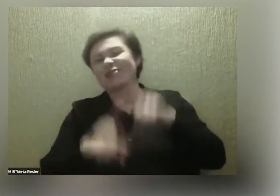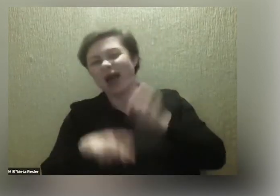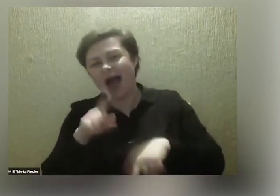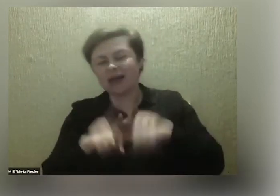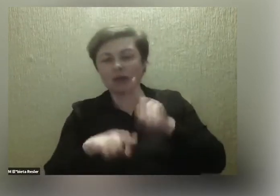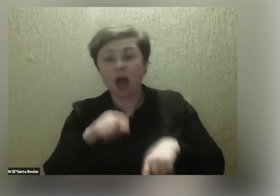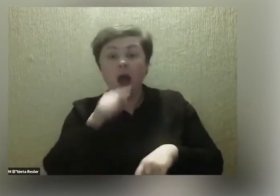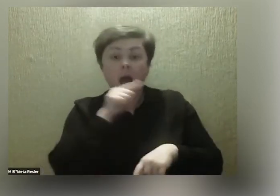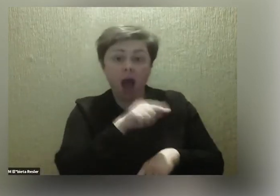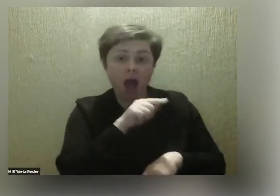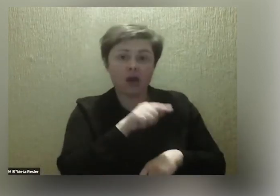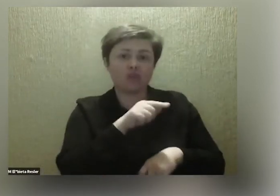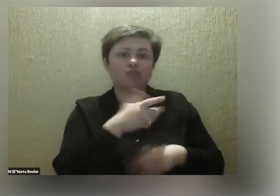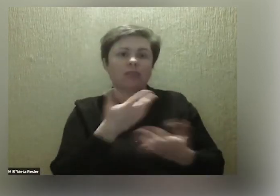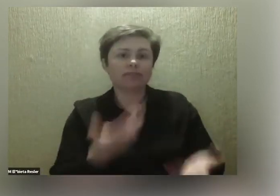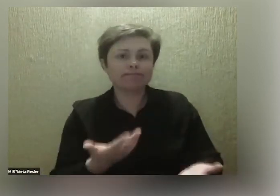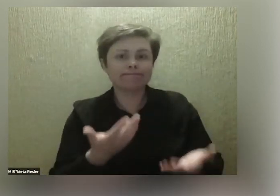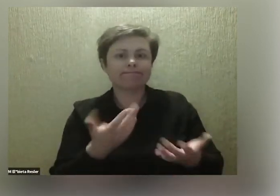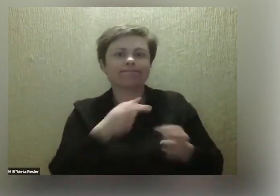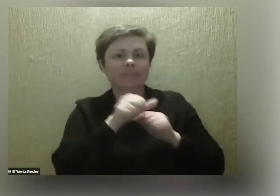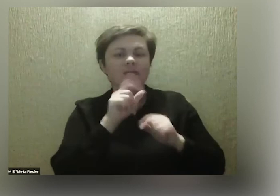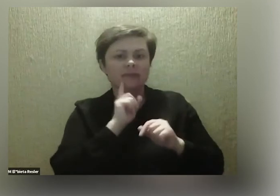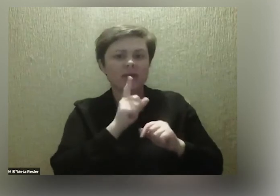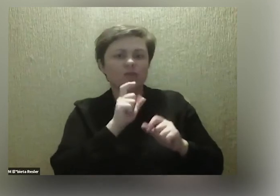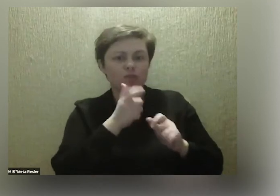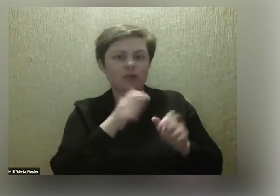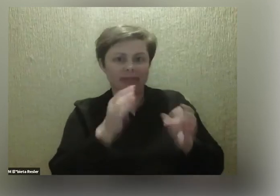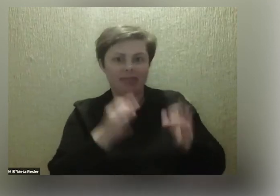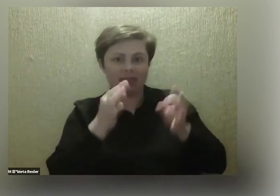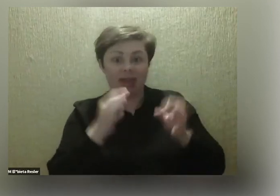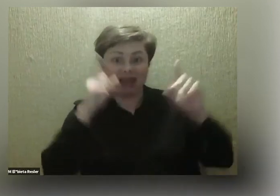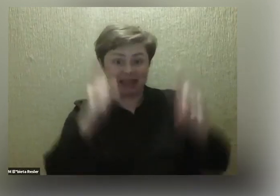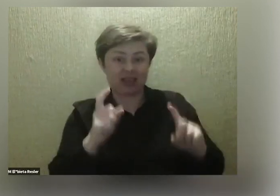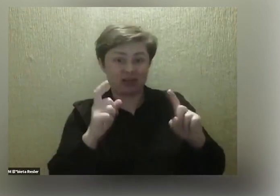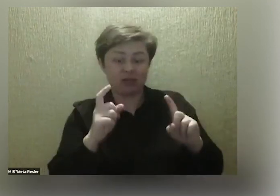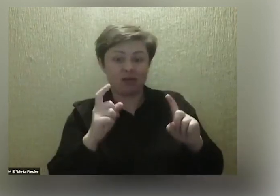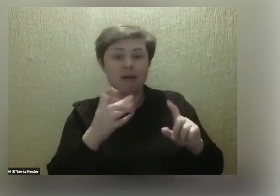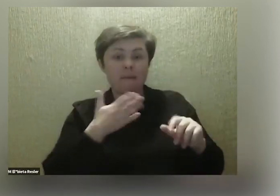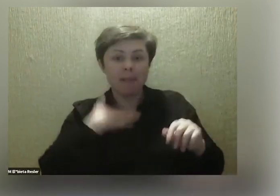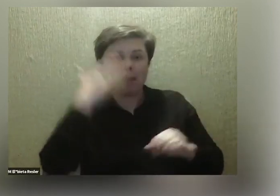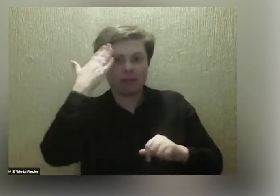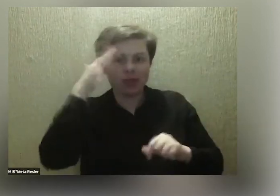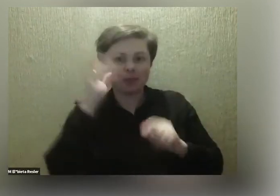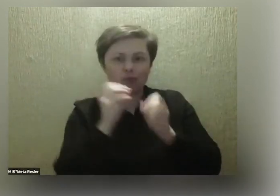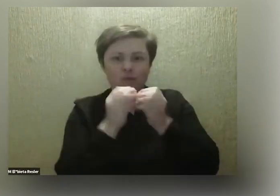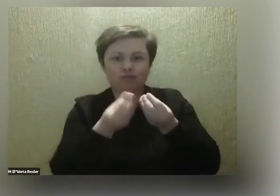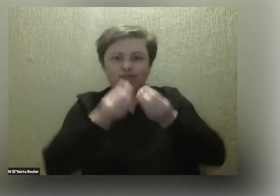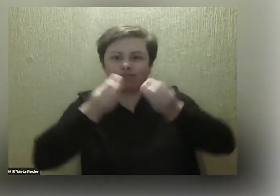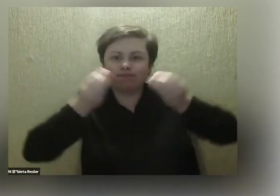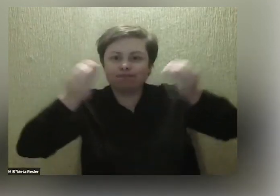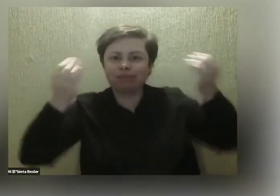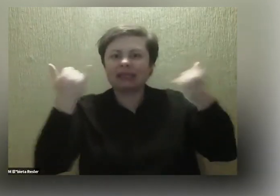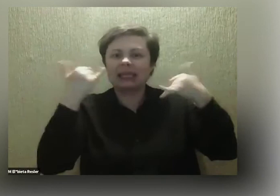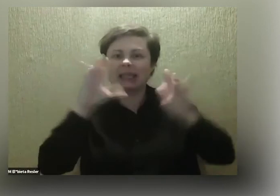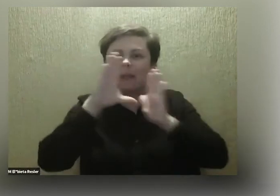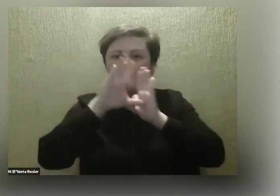A tutaj no to jest właśnie coś, co dopiero teraz startuje i mamy nadzieję, że będzie pączkować na inne miasta. Tak,